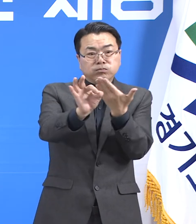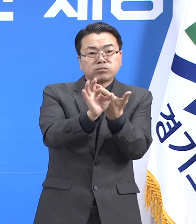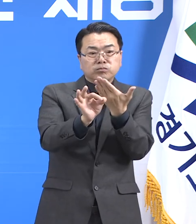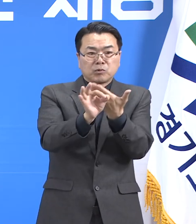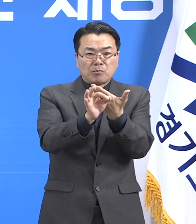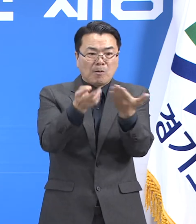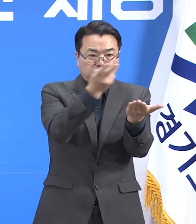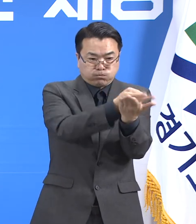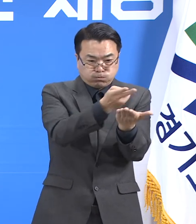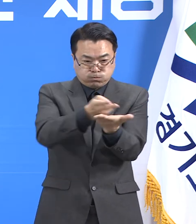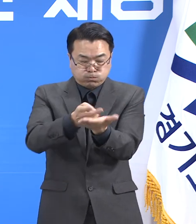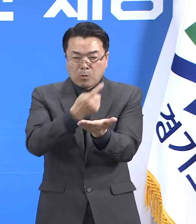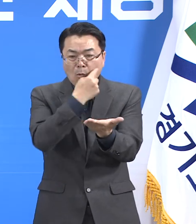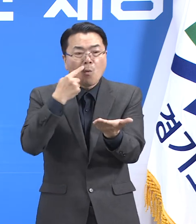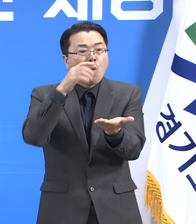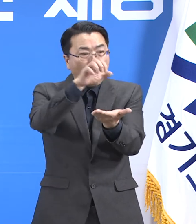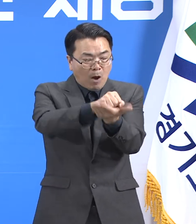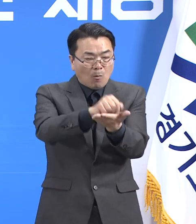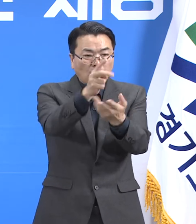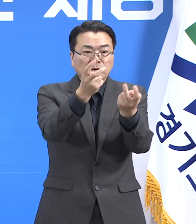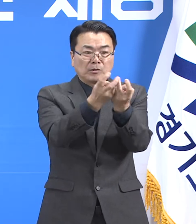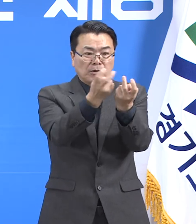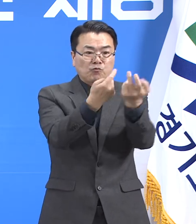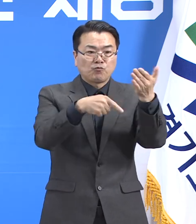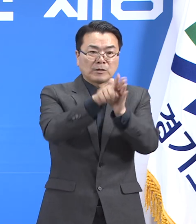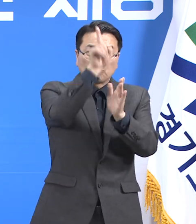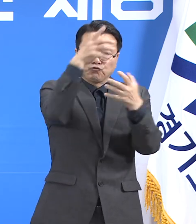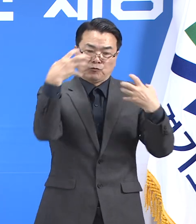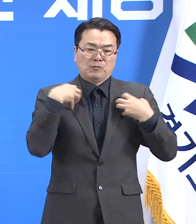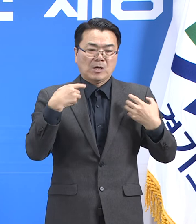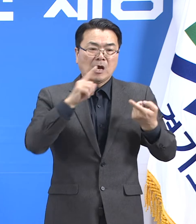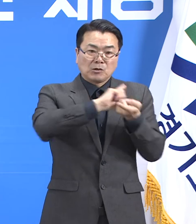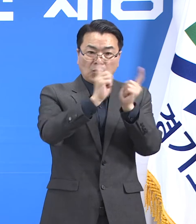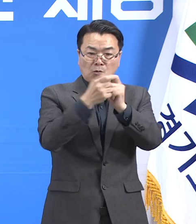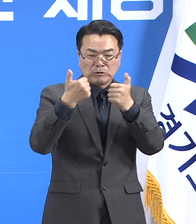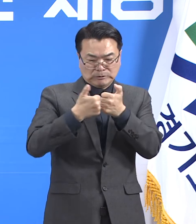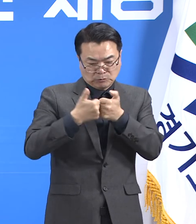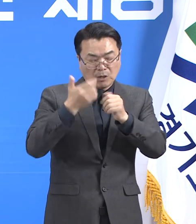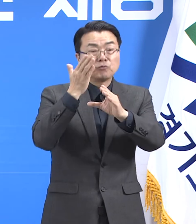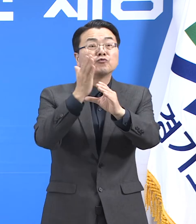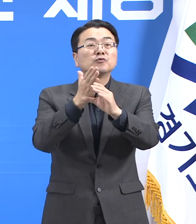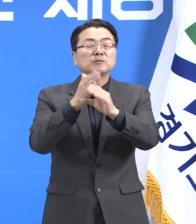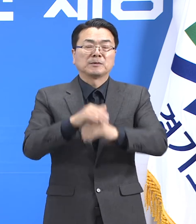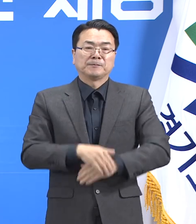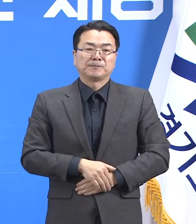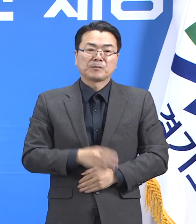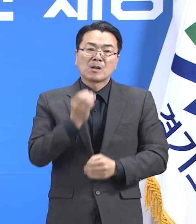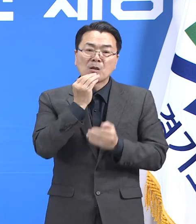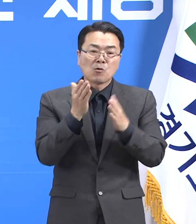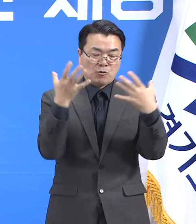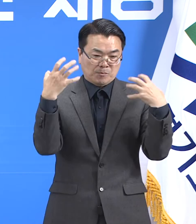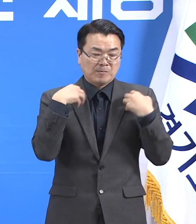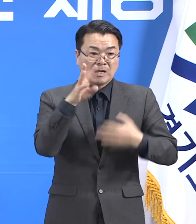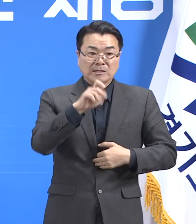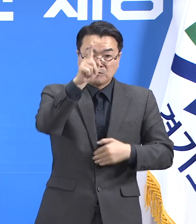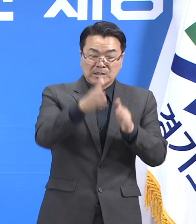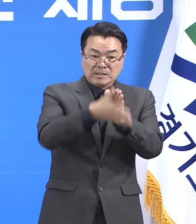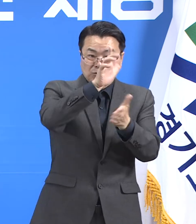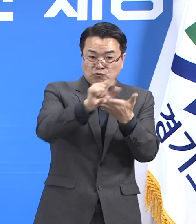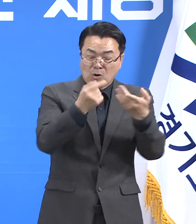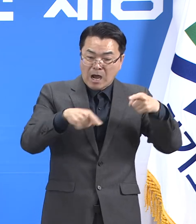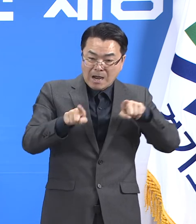병상 확보 방안을 중앙부처와 함께 준비해 나가겠습니다. 앞으로도 경기도는 31개 시군과 함께